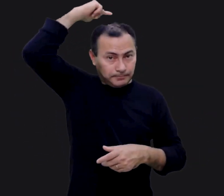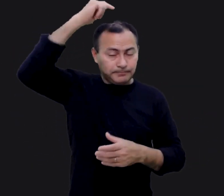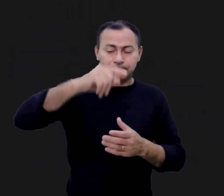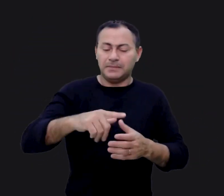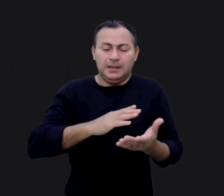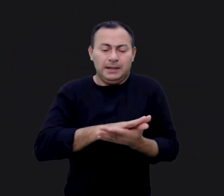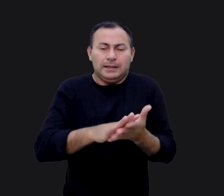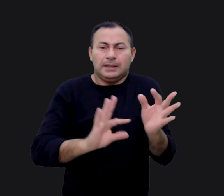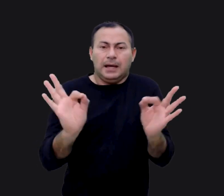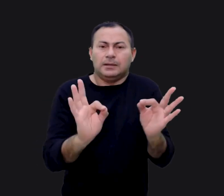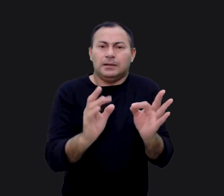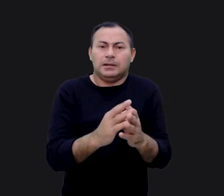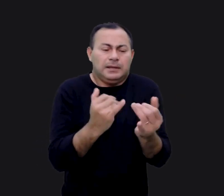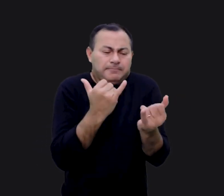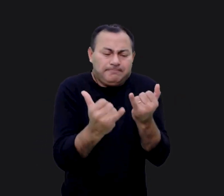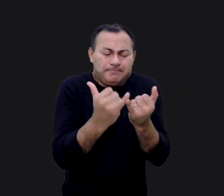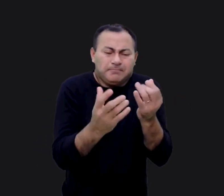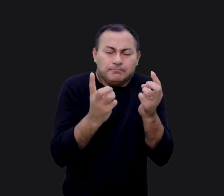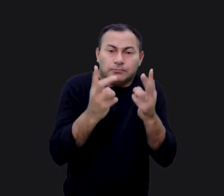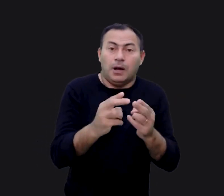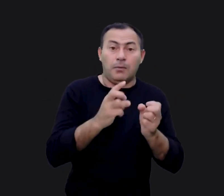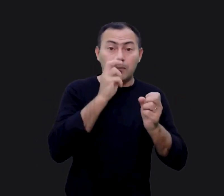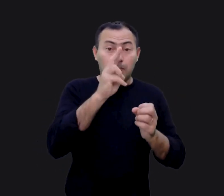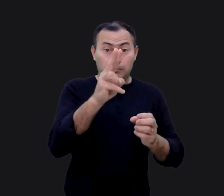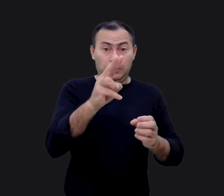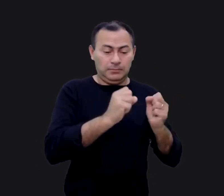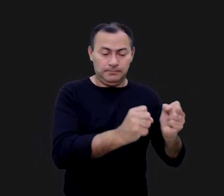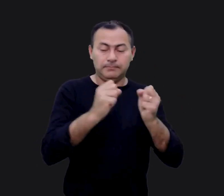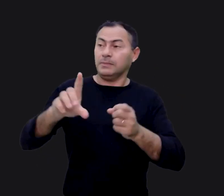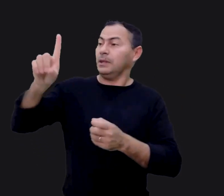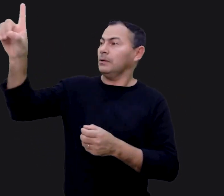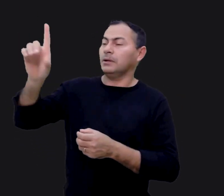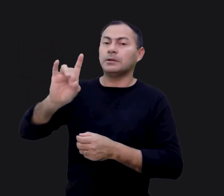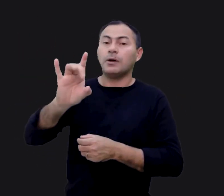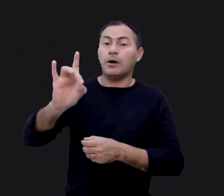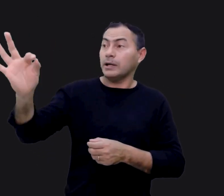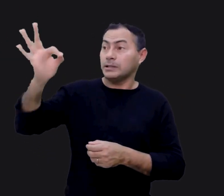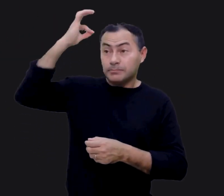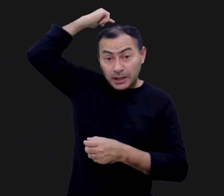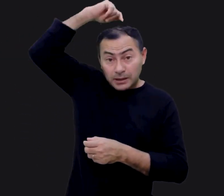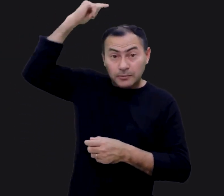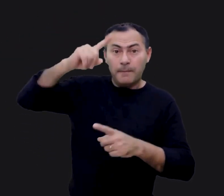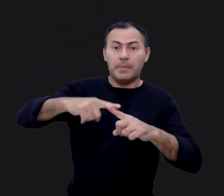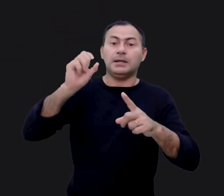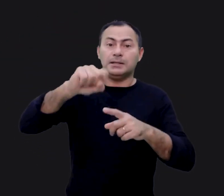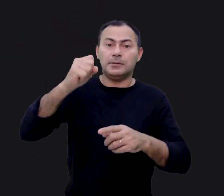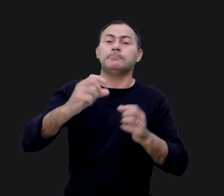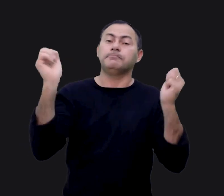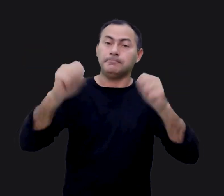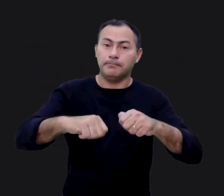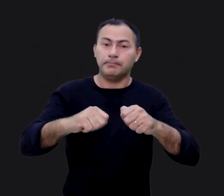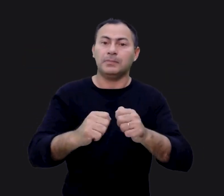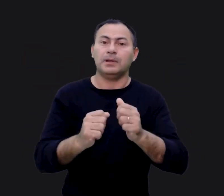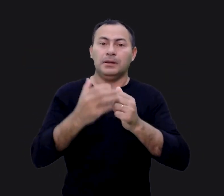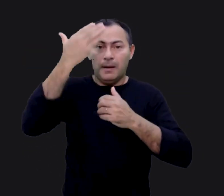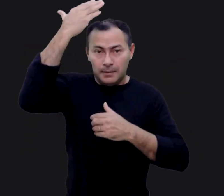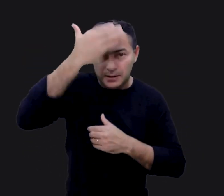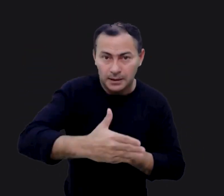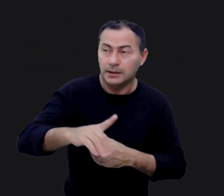Não há nada, nada semelhante à presença poderosa de Deus. Não somente o Espírito de Deus, mas sim é possível estar na